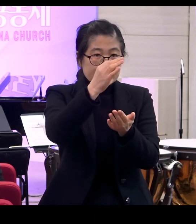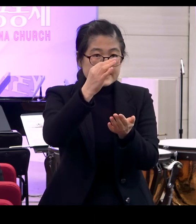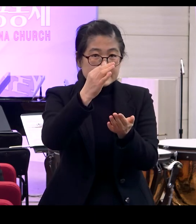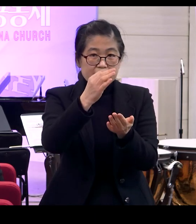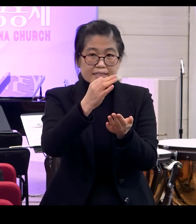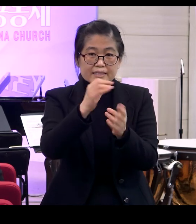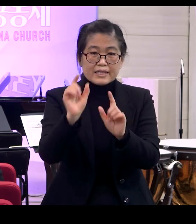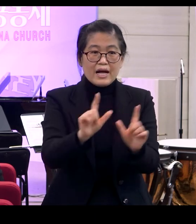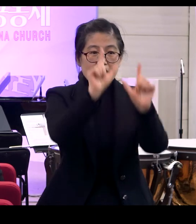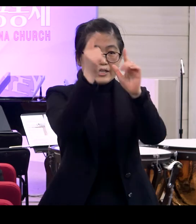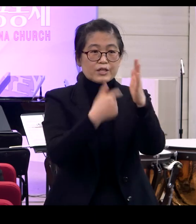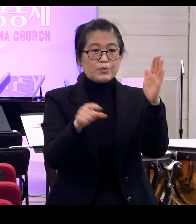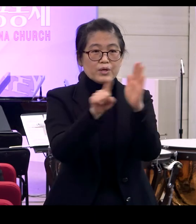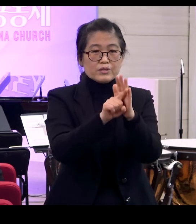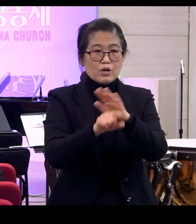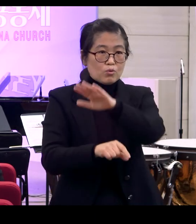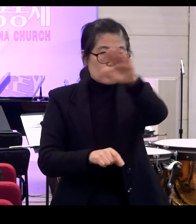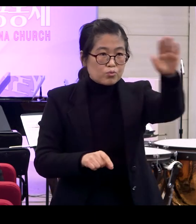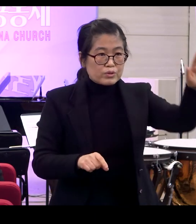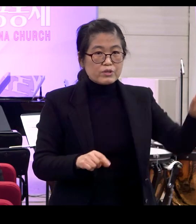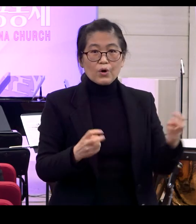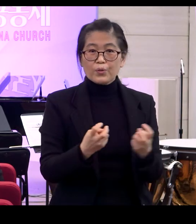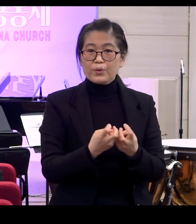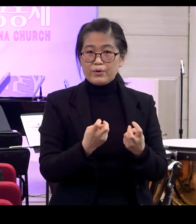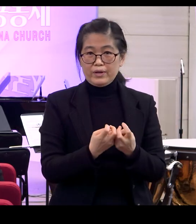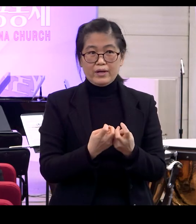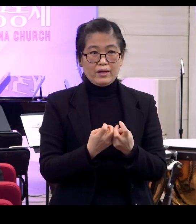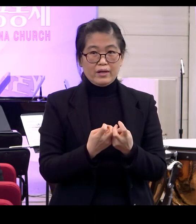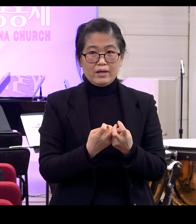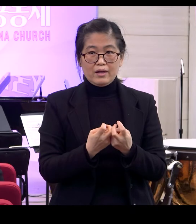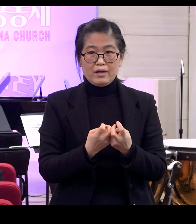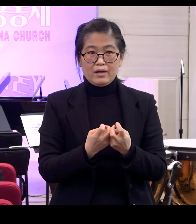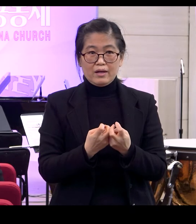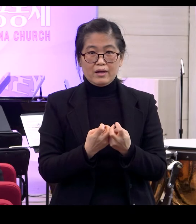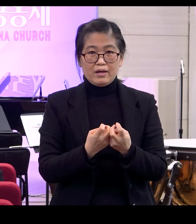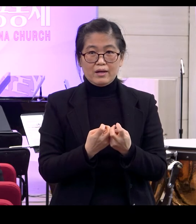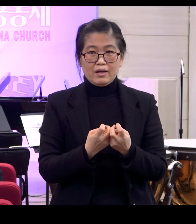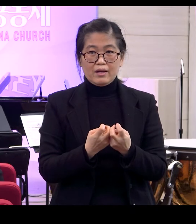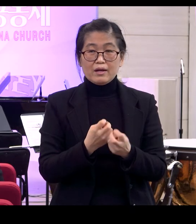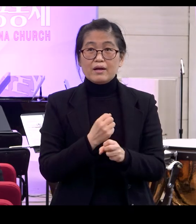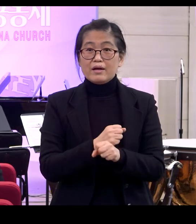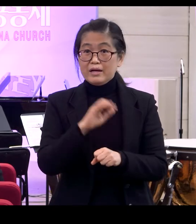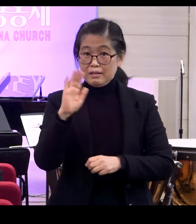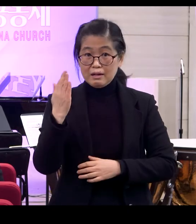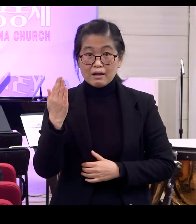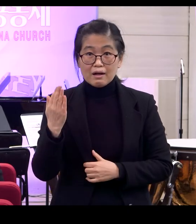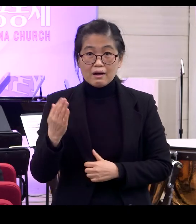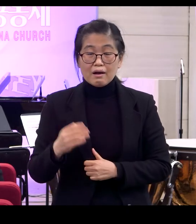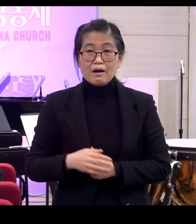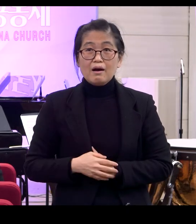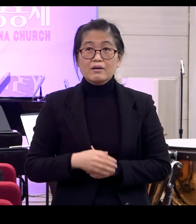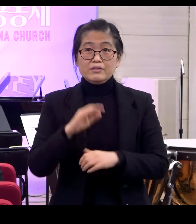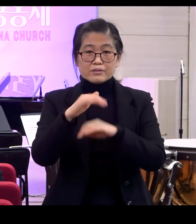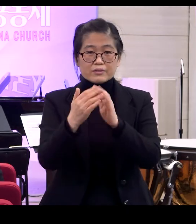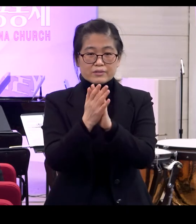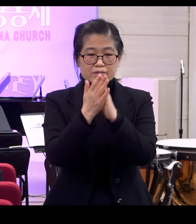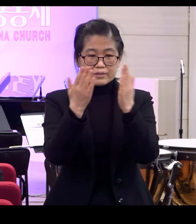살기 위해서 그럼 우리는 어떻게 해야 하는가 이 성경 말씀이 대단한 말씀인 것은요 성경 말씀은요 항상 아주